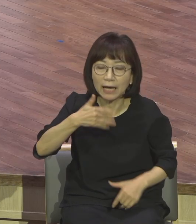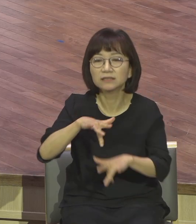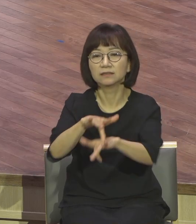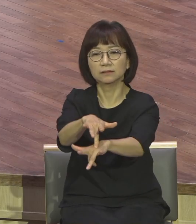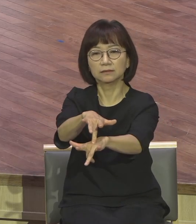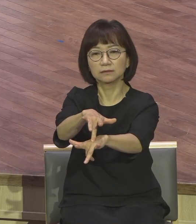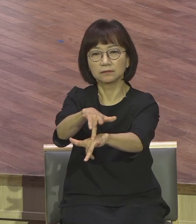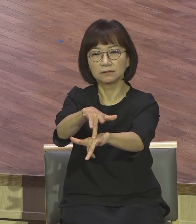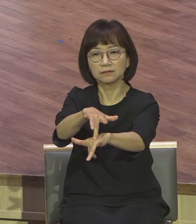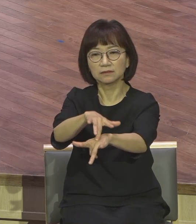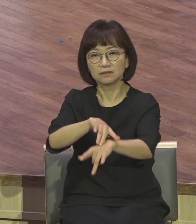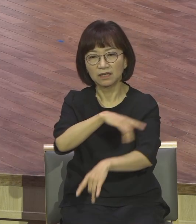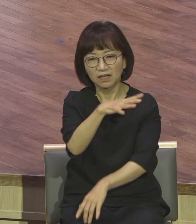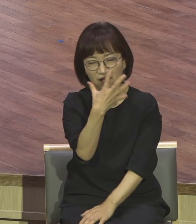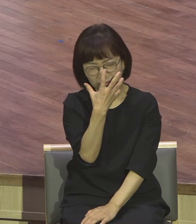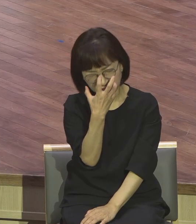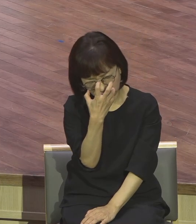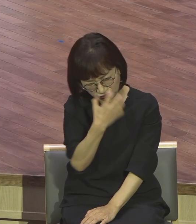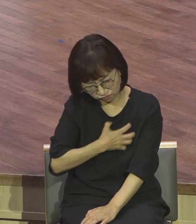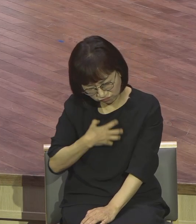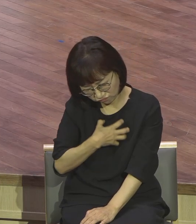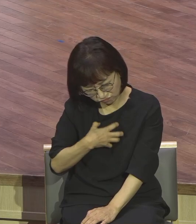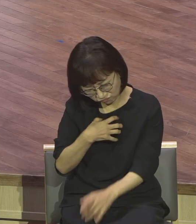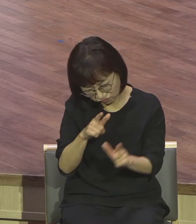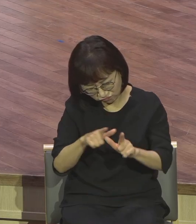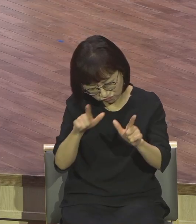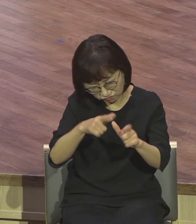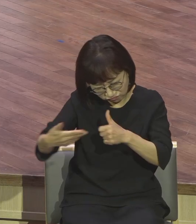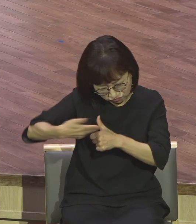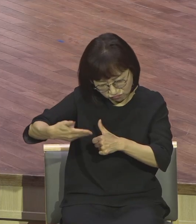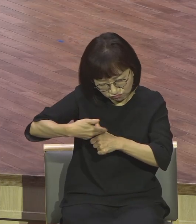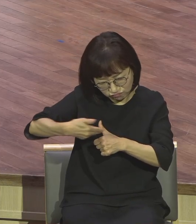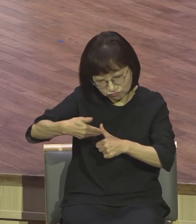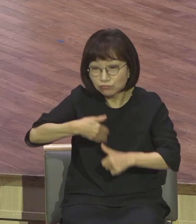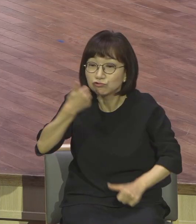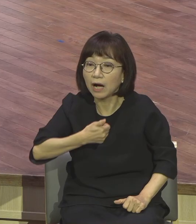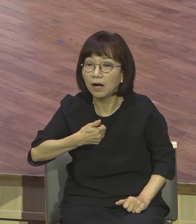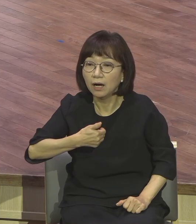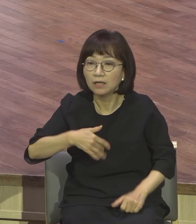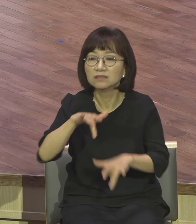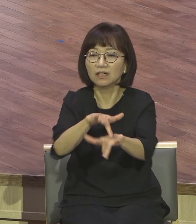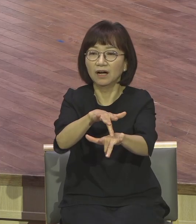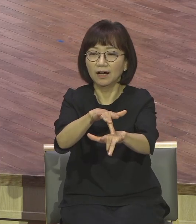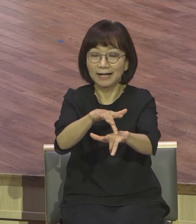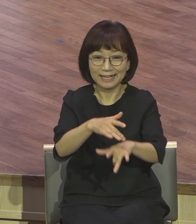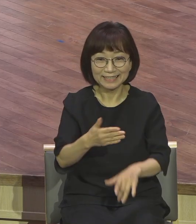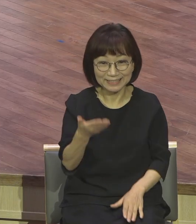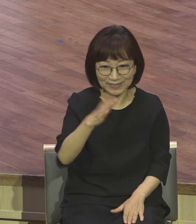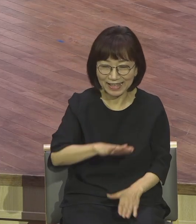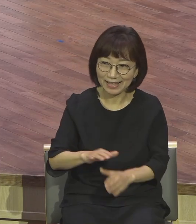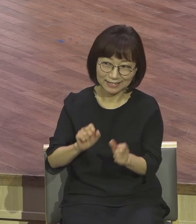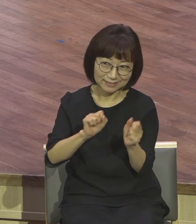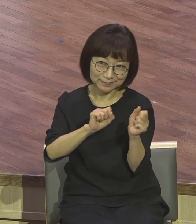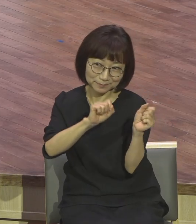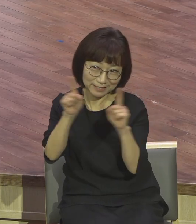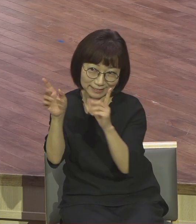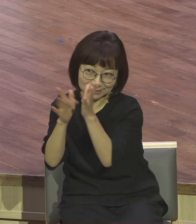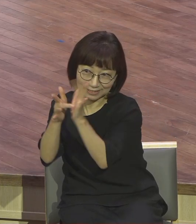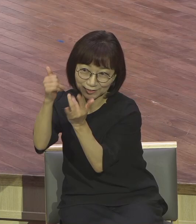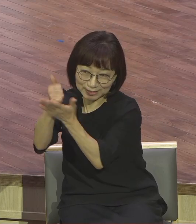인생을 살도록 사단이 그런데 부활하신 예수의 시도가 이전 상태로